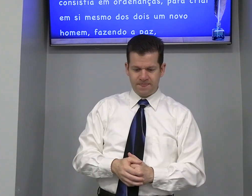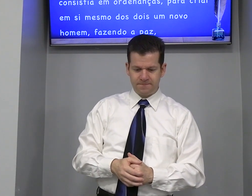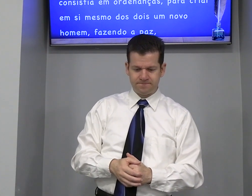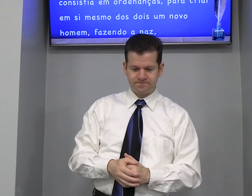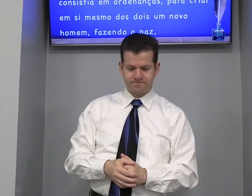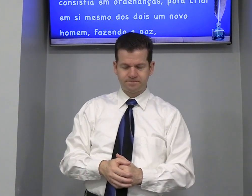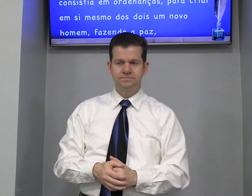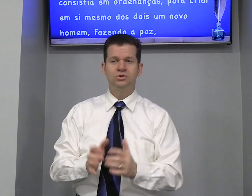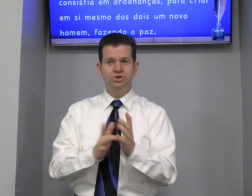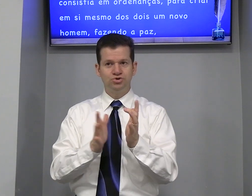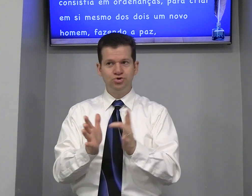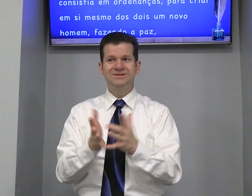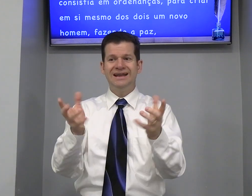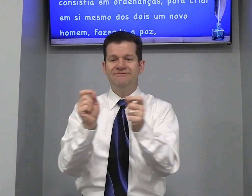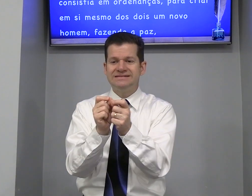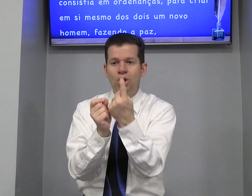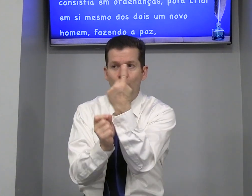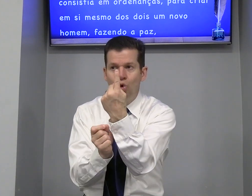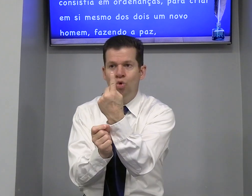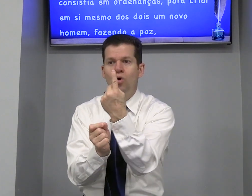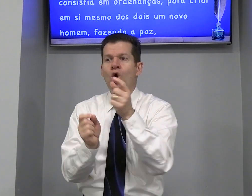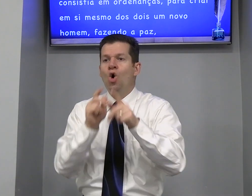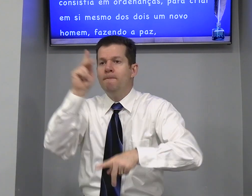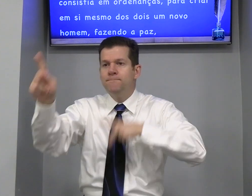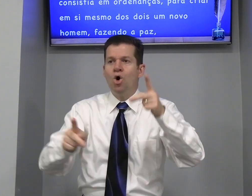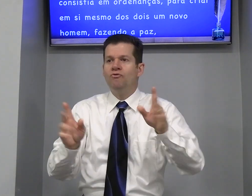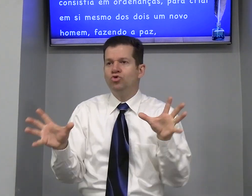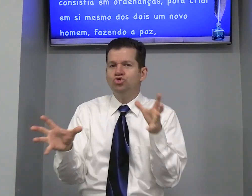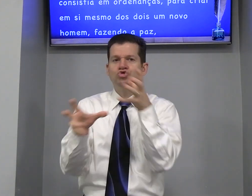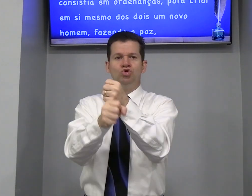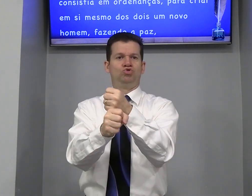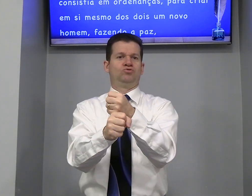Então Jesus Jesus Queria fazer Um Po Junto